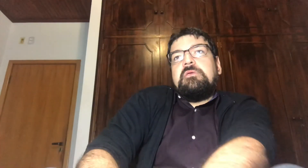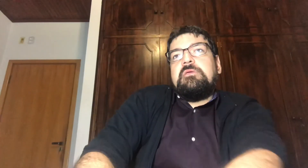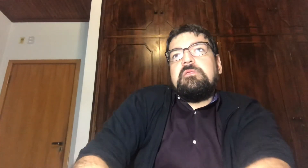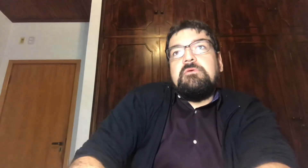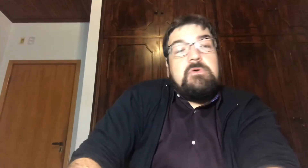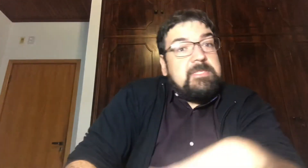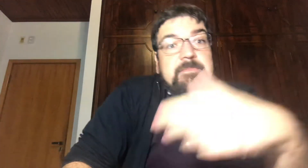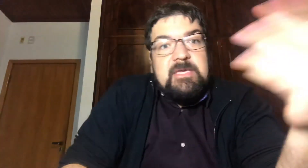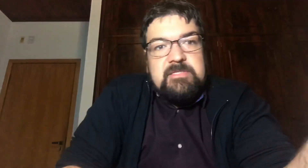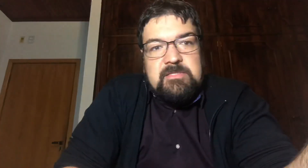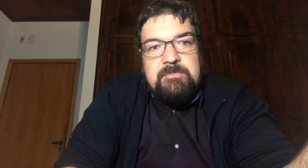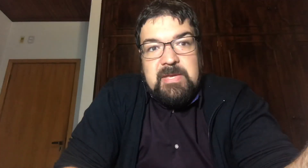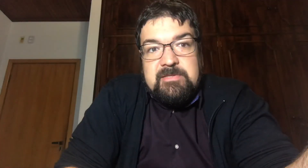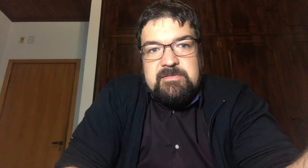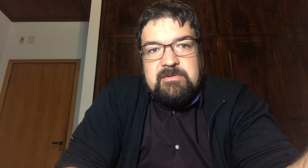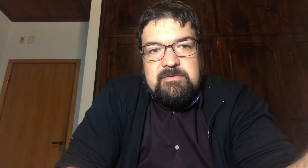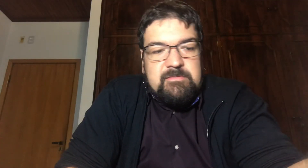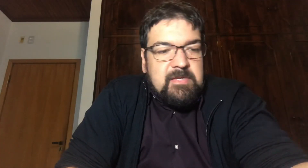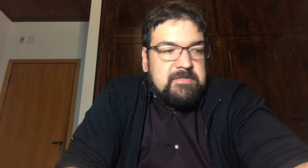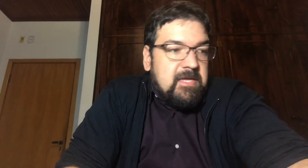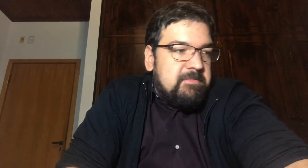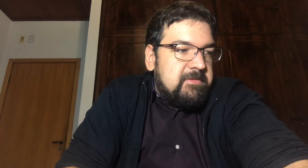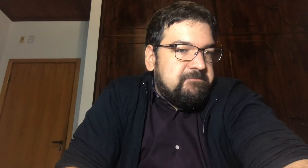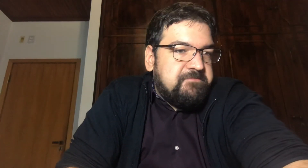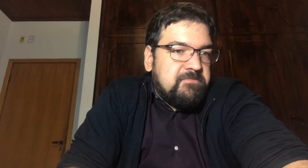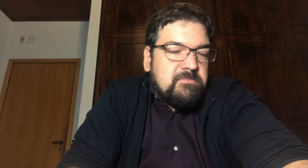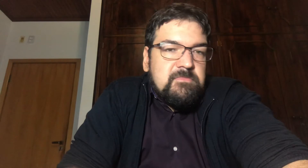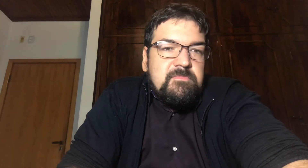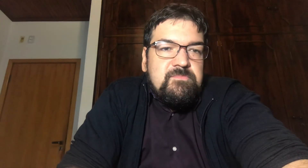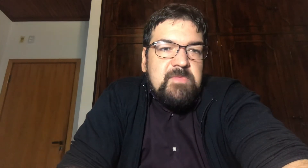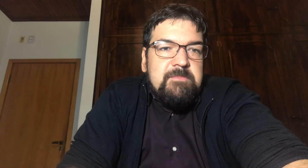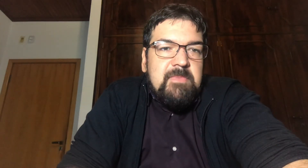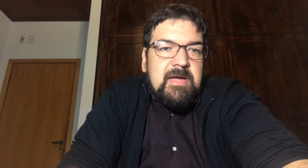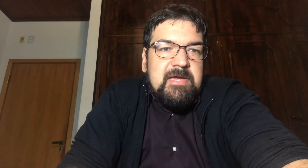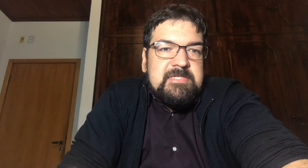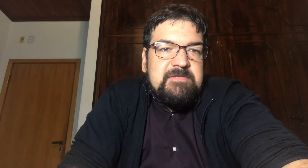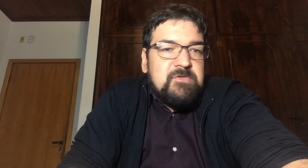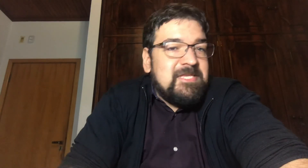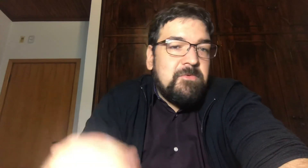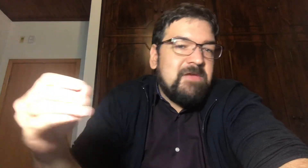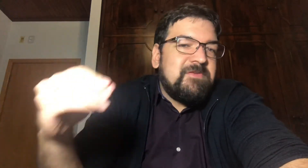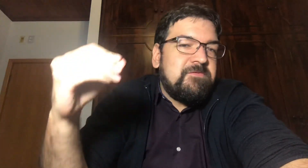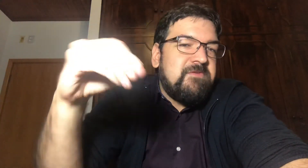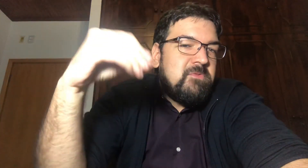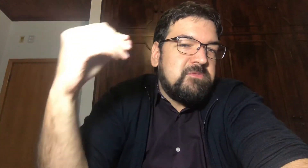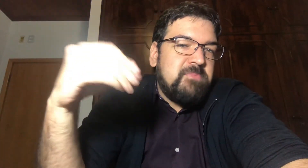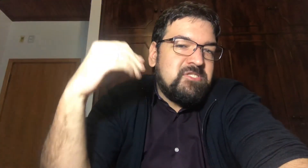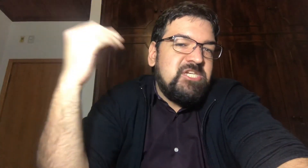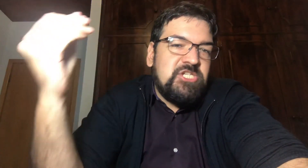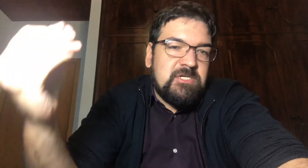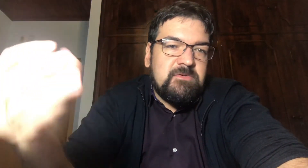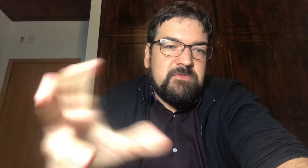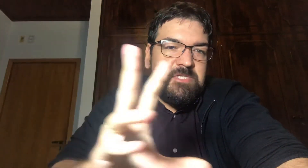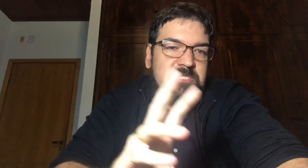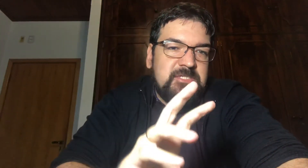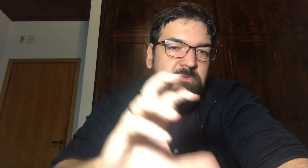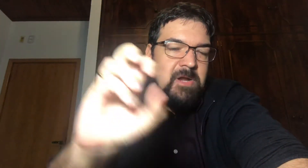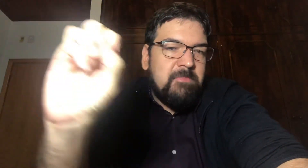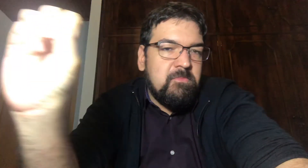Ou até meses Depende Quem sabe Mas se você Não quer fazer O famoso Position Ou seja Segurar Por